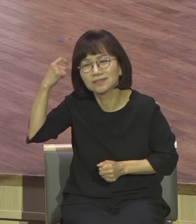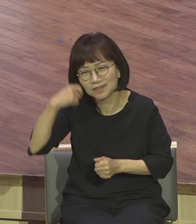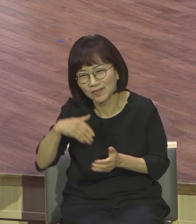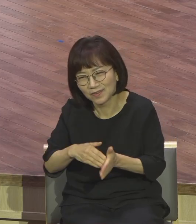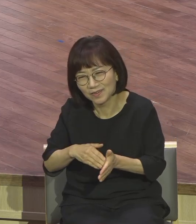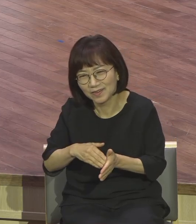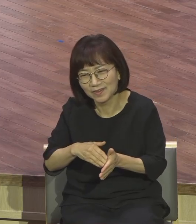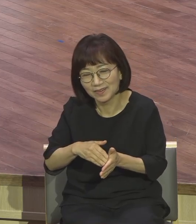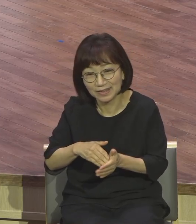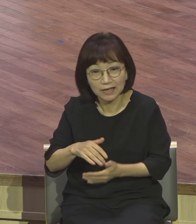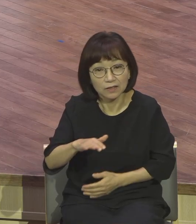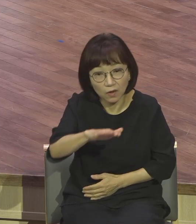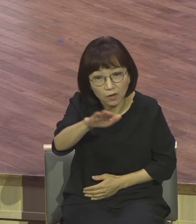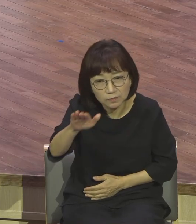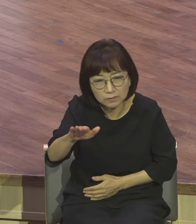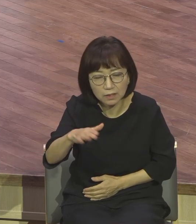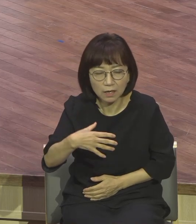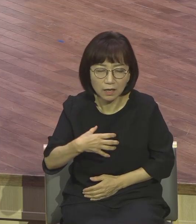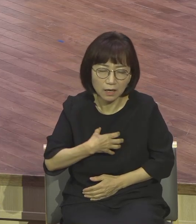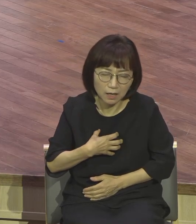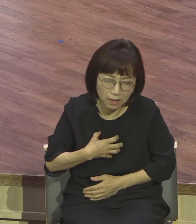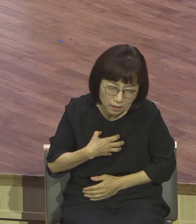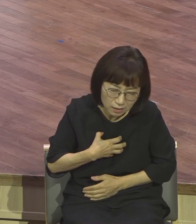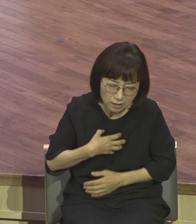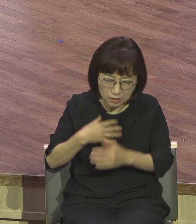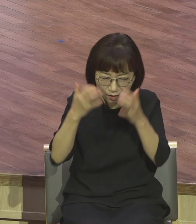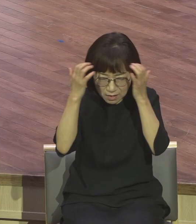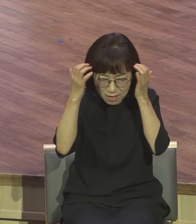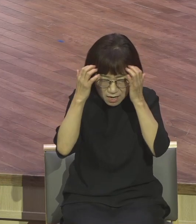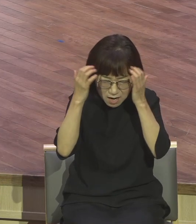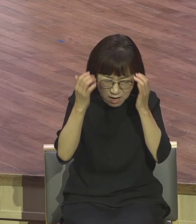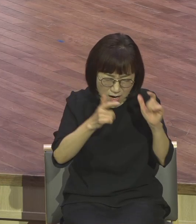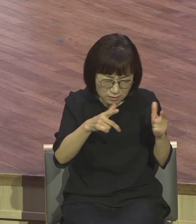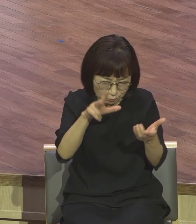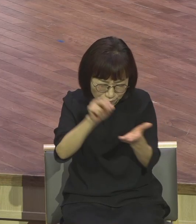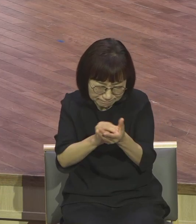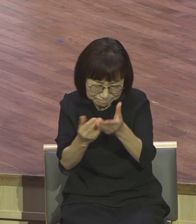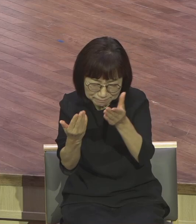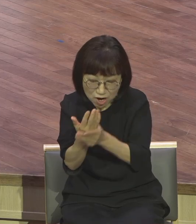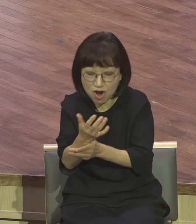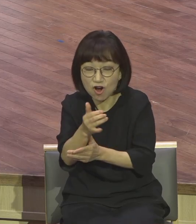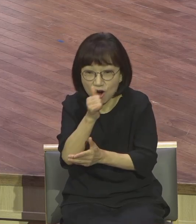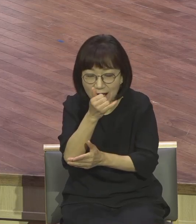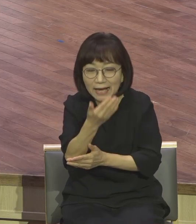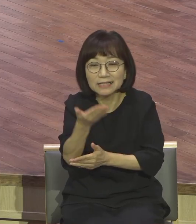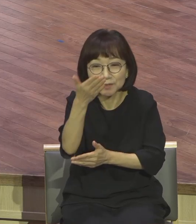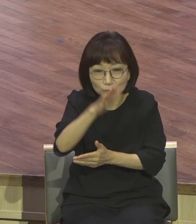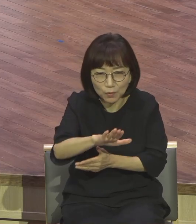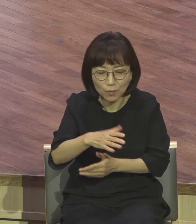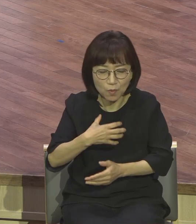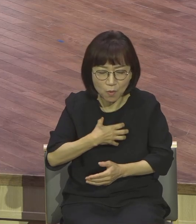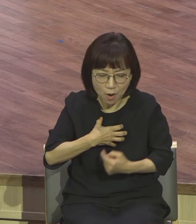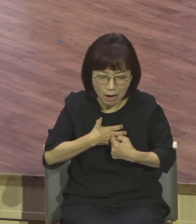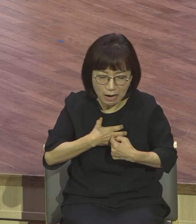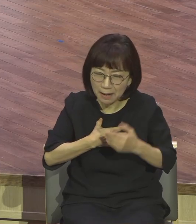어떤 고통과 어떤 실패 어떤 아픈가 그런 상경이 있다 할지라도 너희 염려를 다 죽게 막혀라